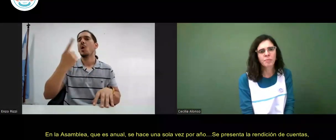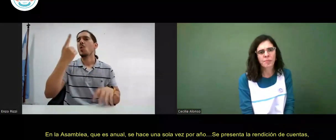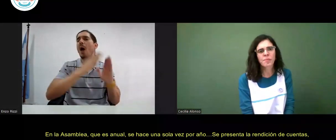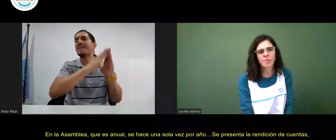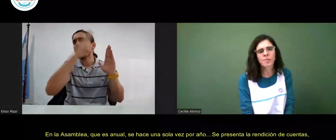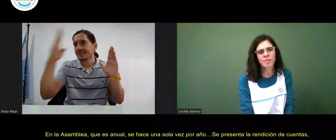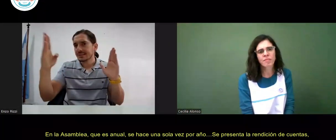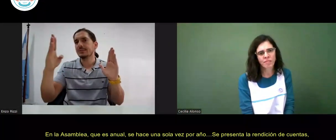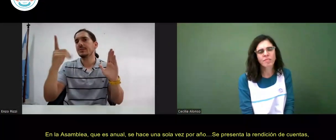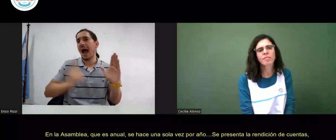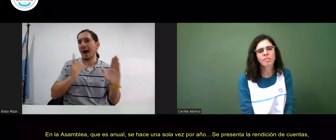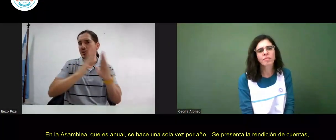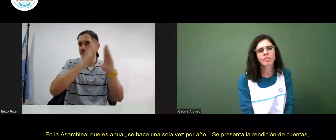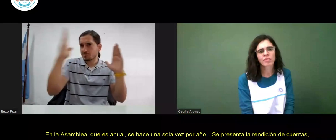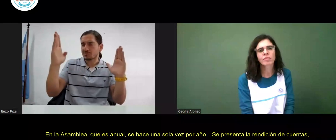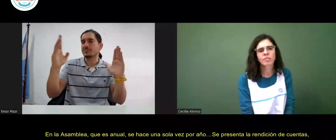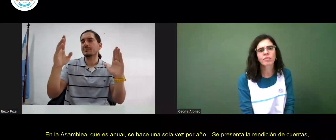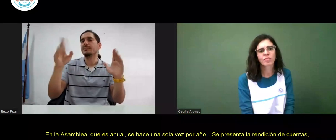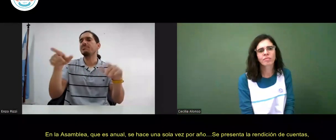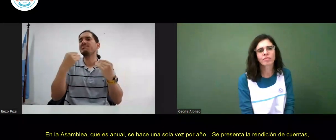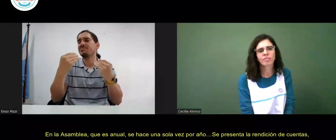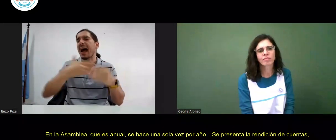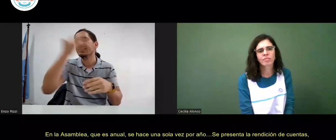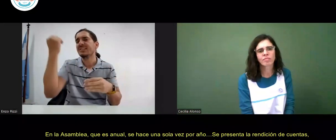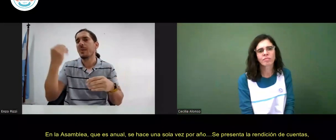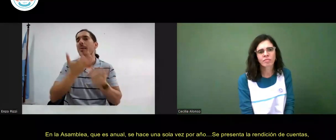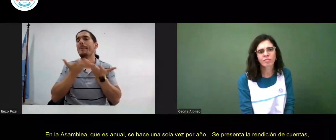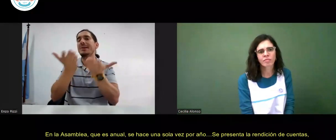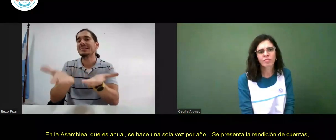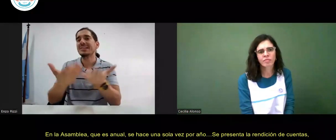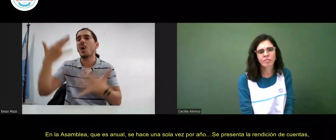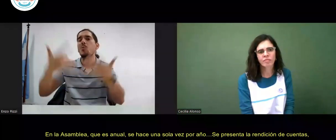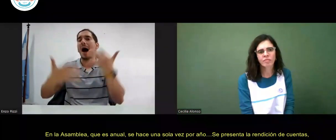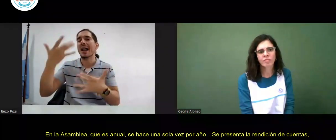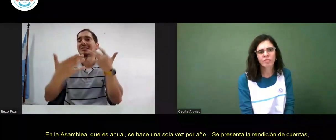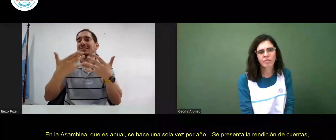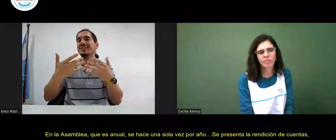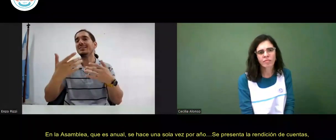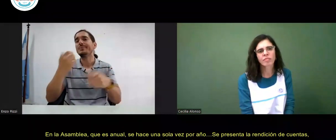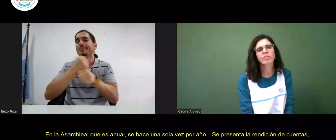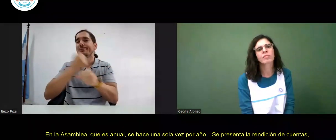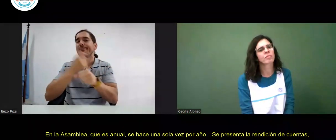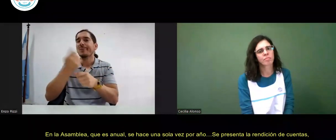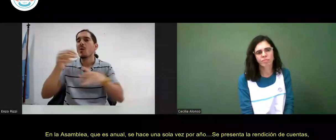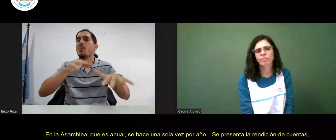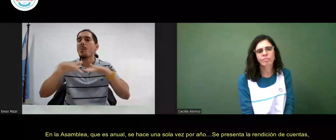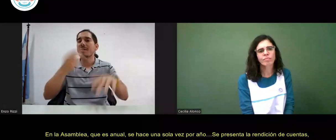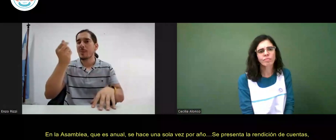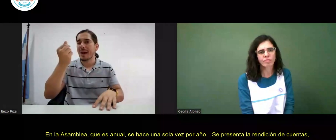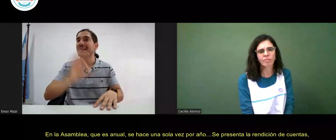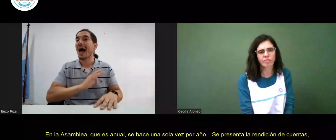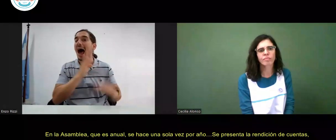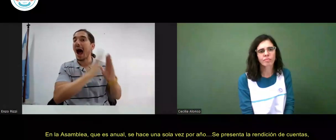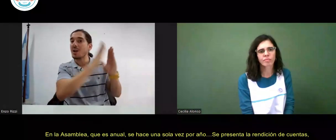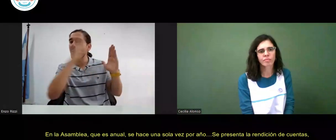se presenta la rendición de cuentas el trabajo realizado y el